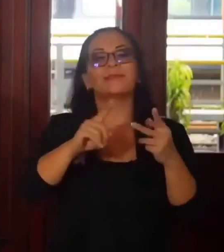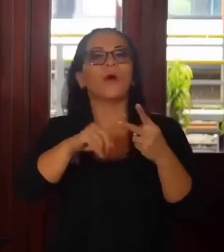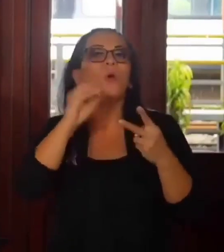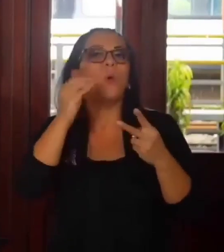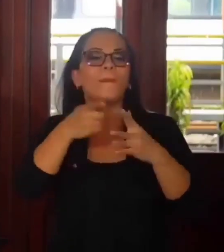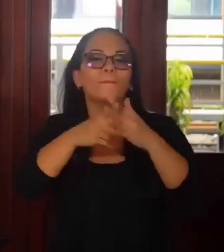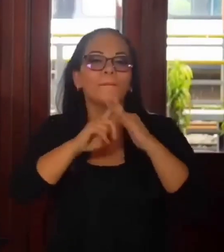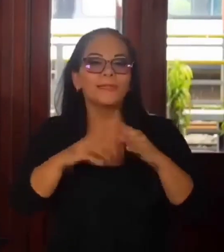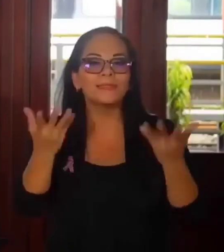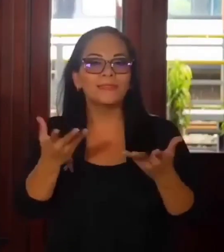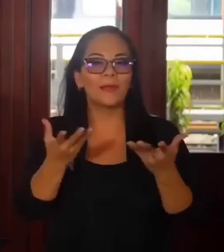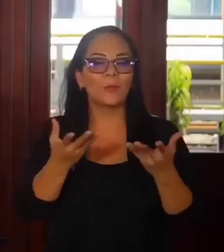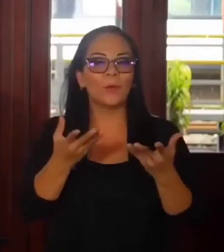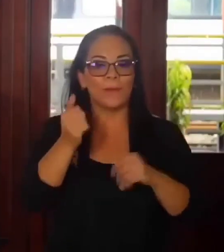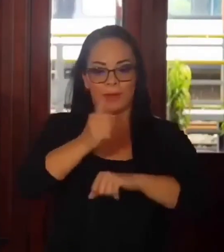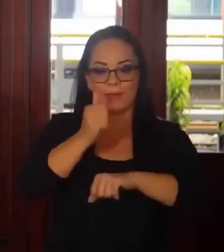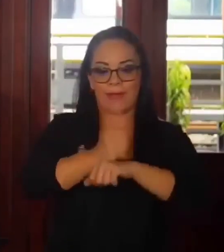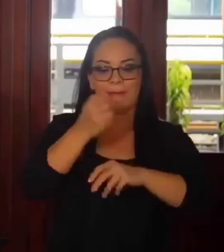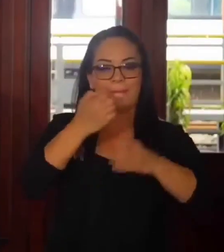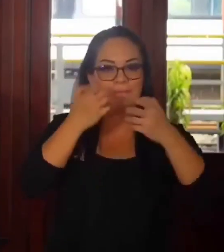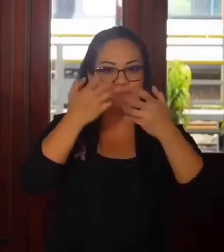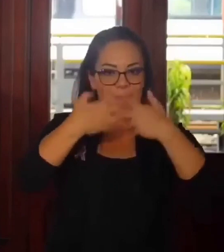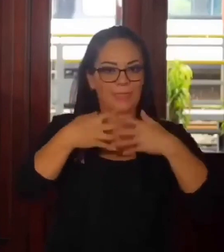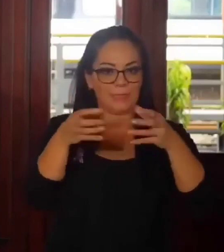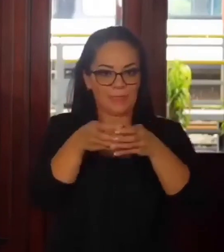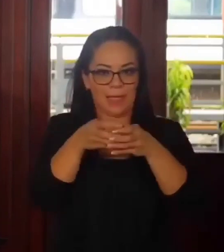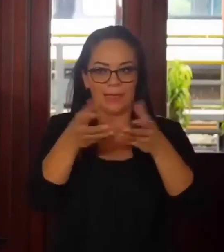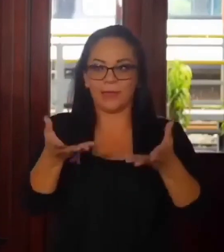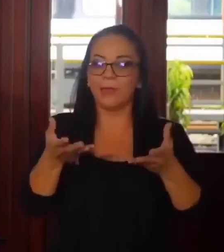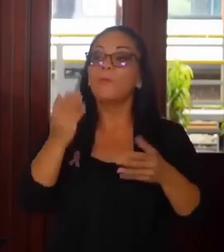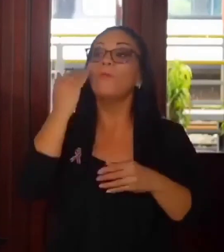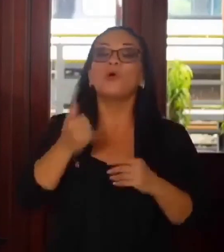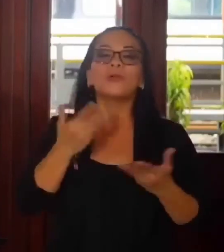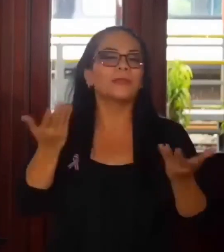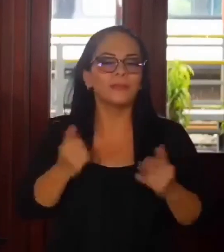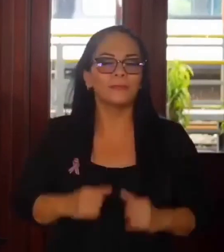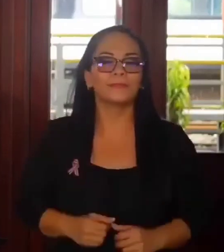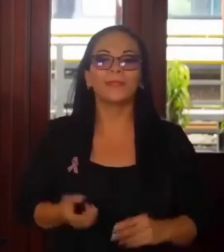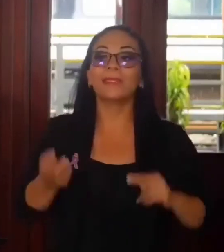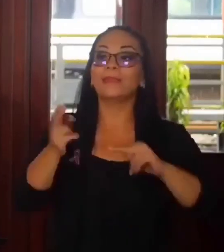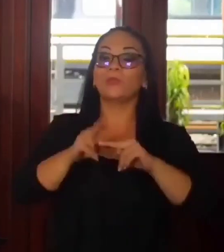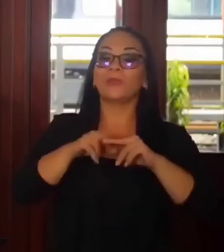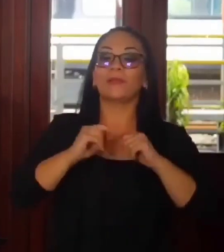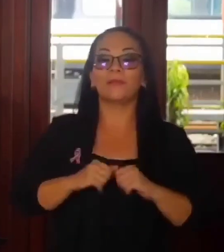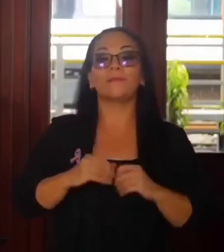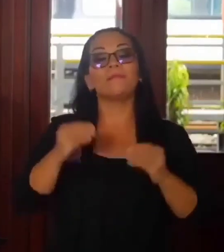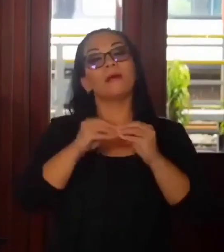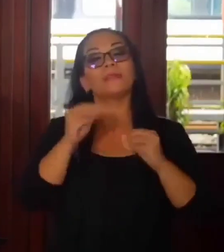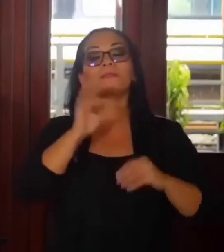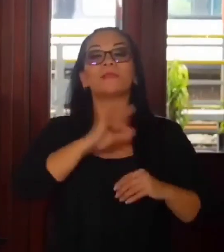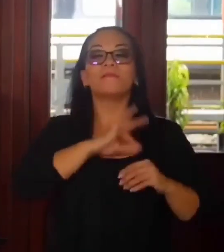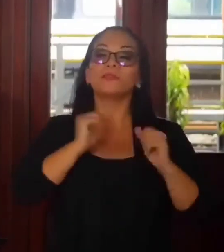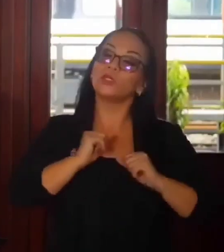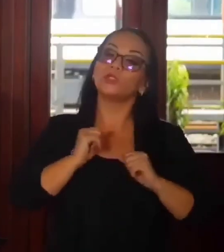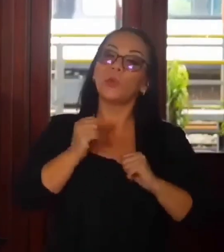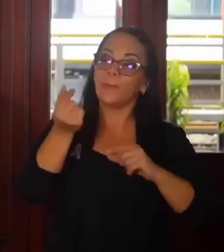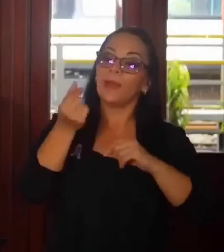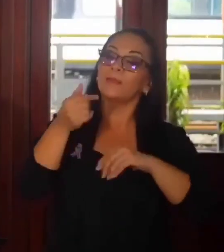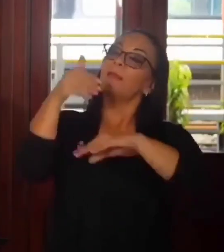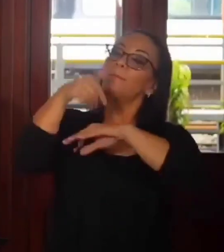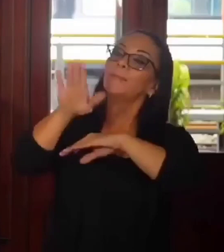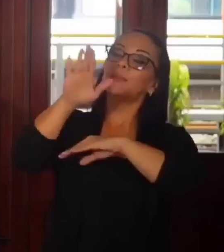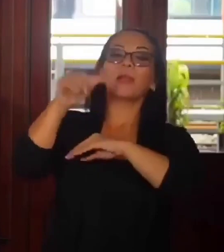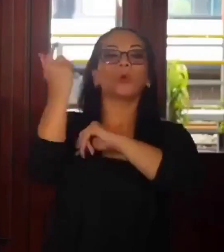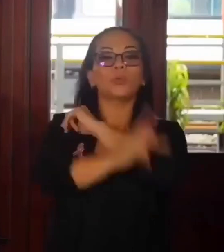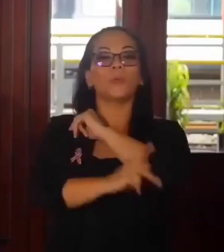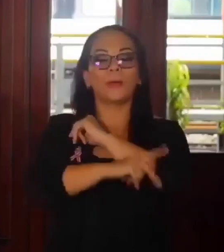préstamo productivo, porque tributariamente es más beneficioso mandar esa plata al